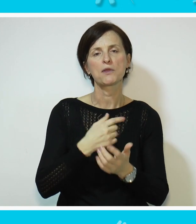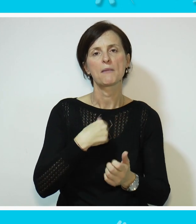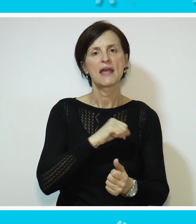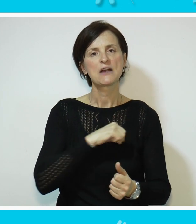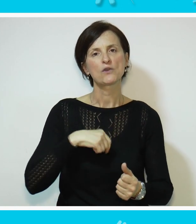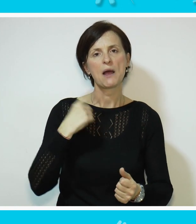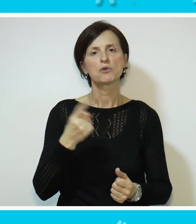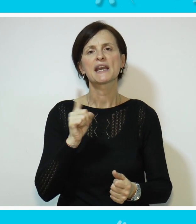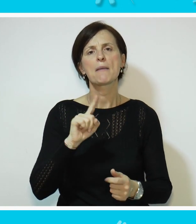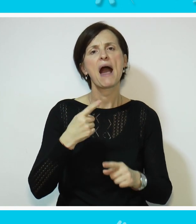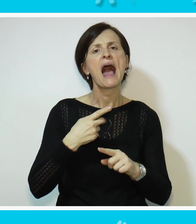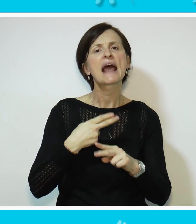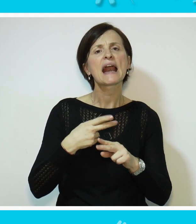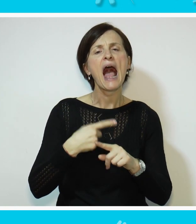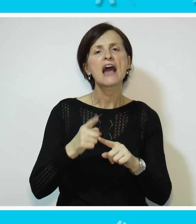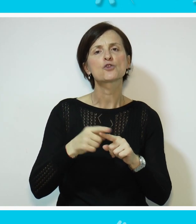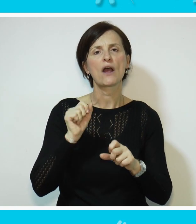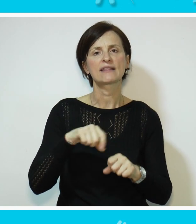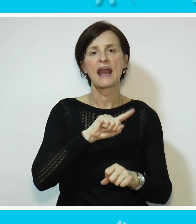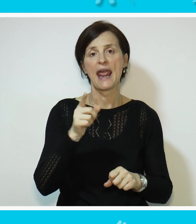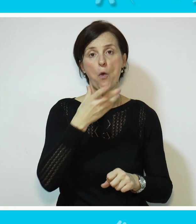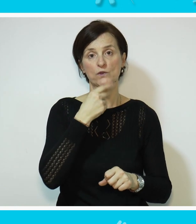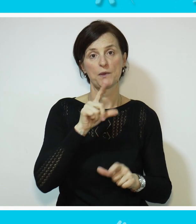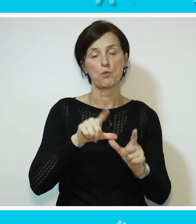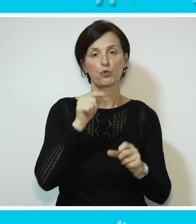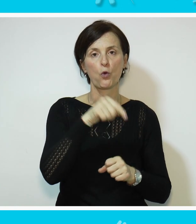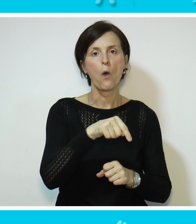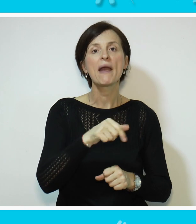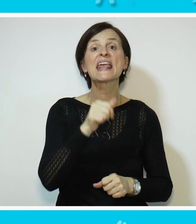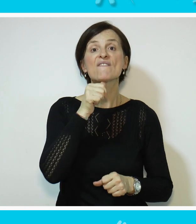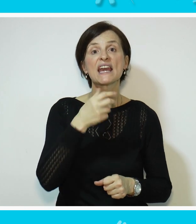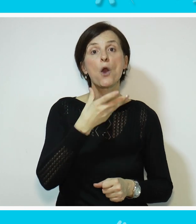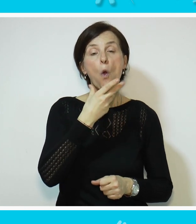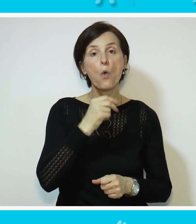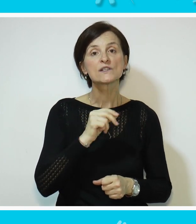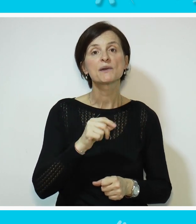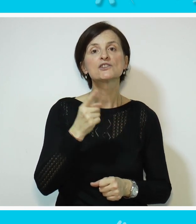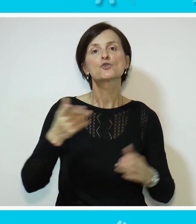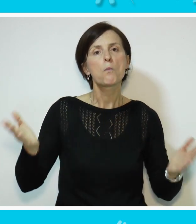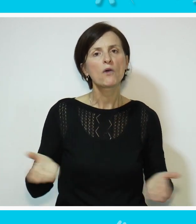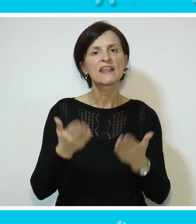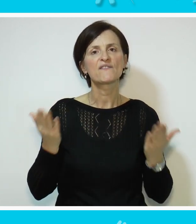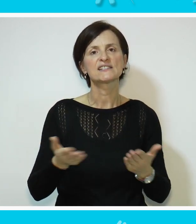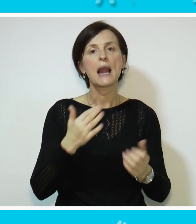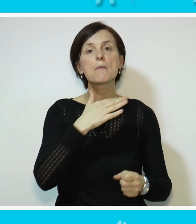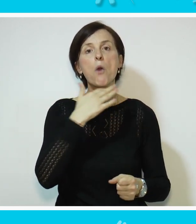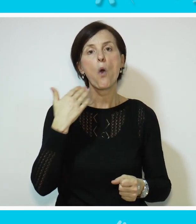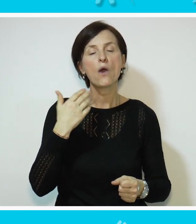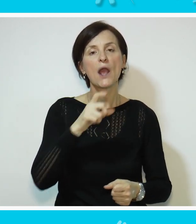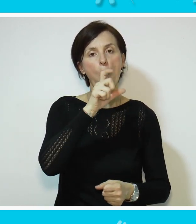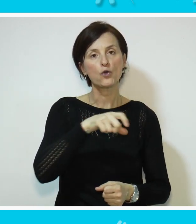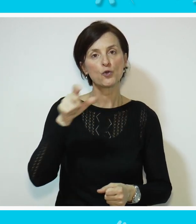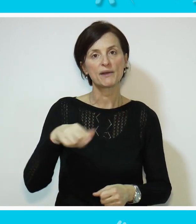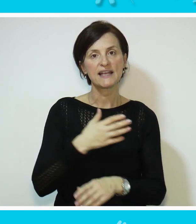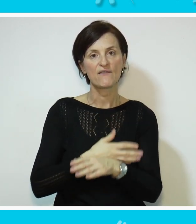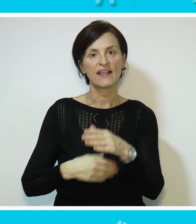osamostali. Pa nema razloga da ne uspijem u tom. Ivanini uspesi motivisali su